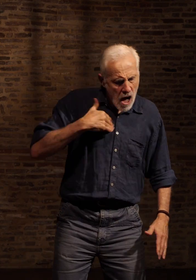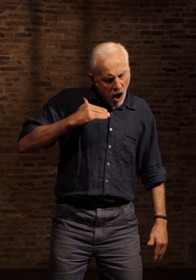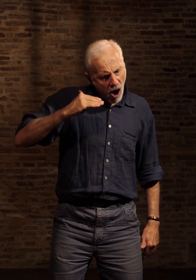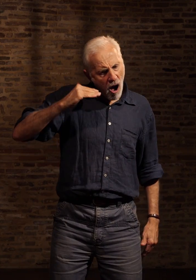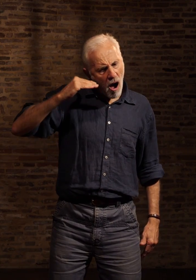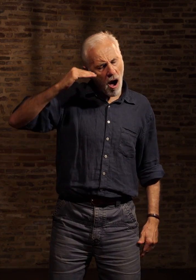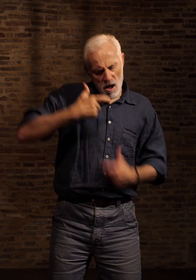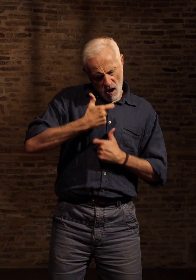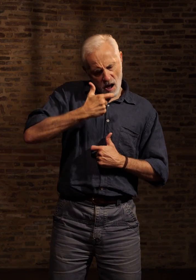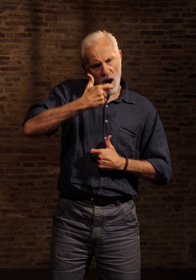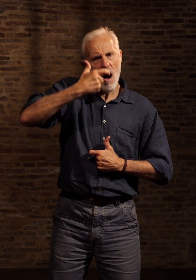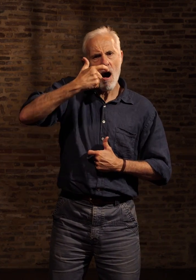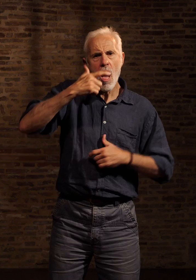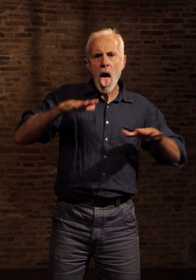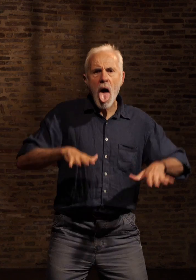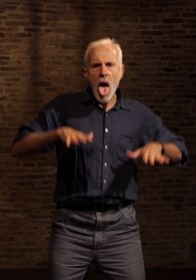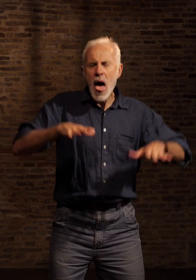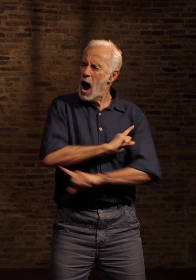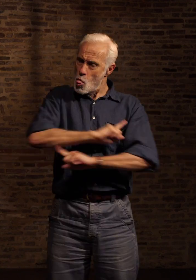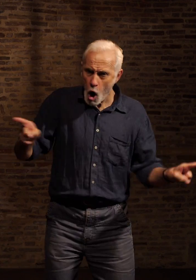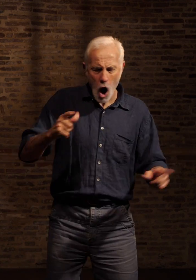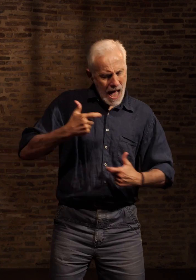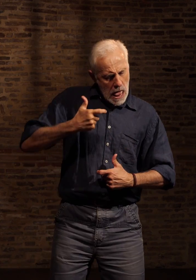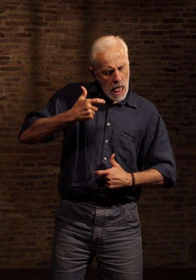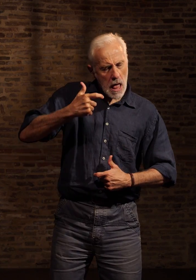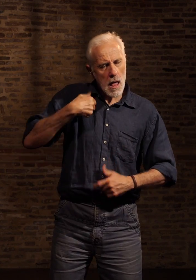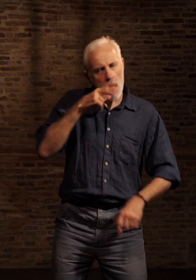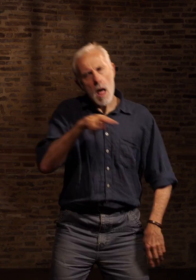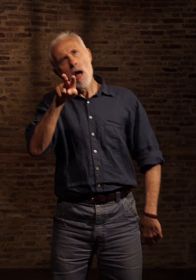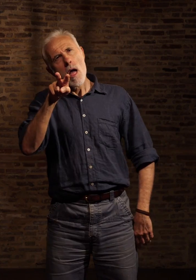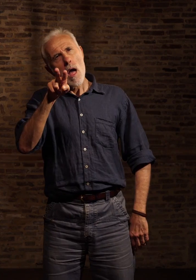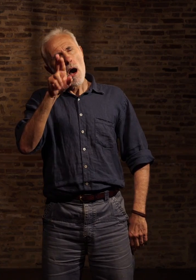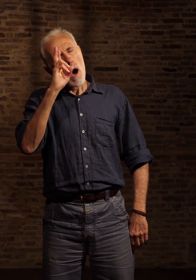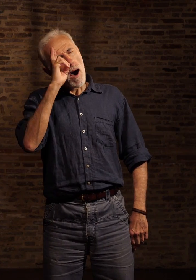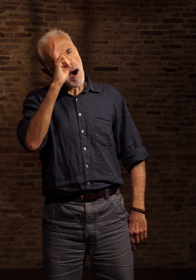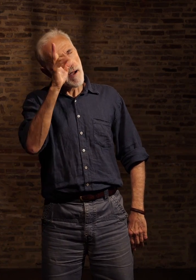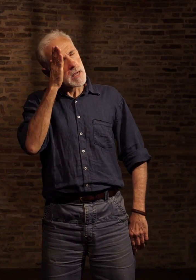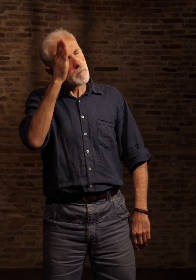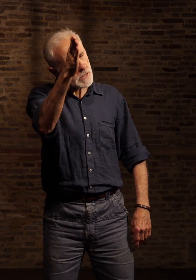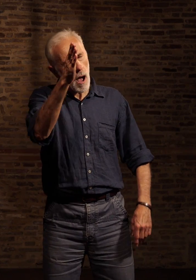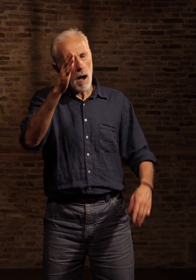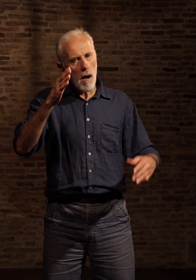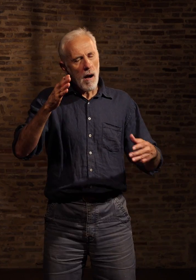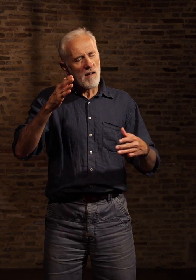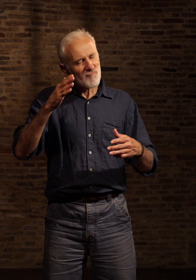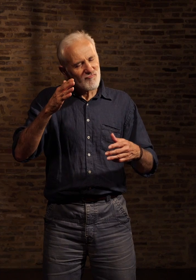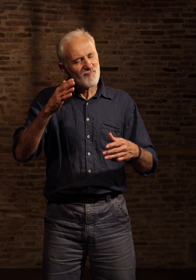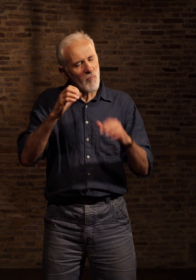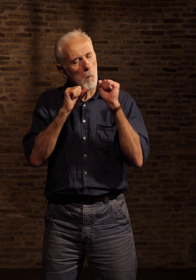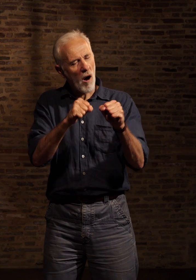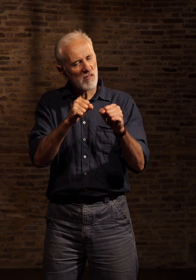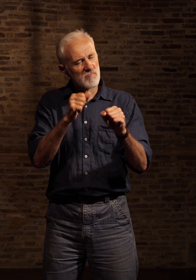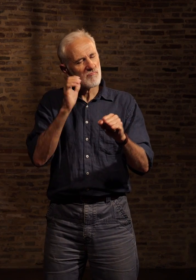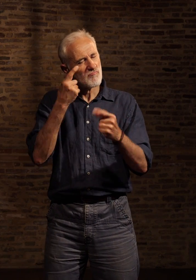stagner Je caressais les douze perspectives De bon temps et de pognon qu'on me réservait la